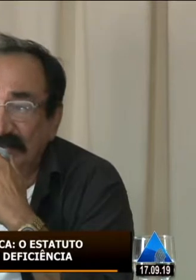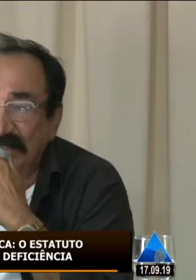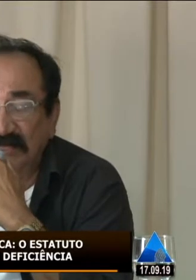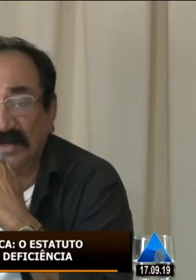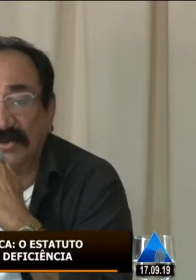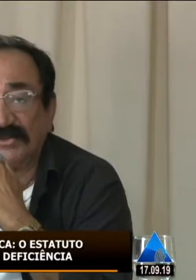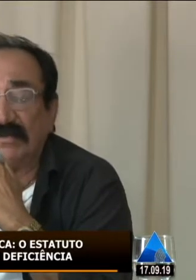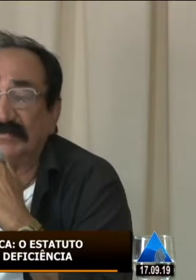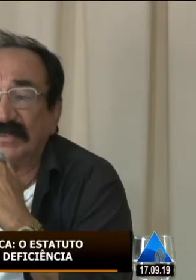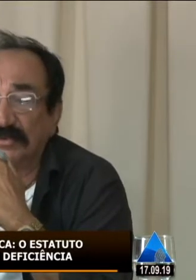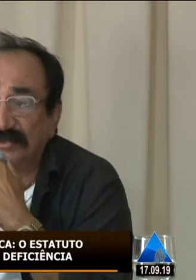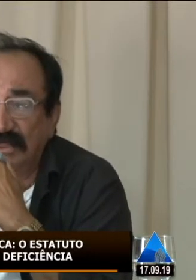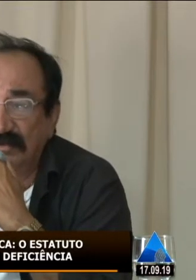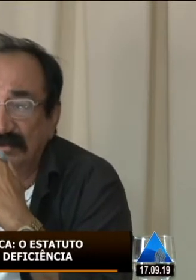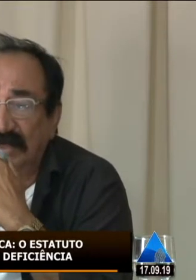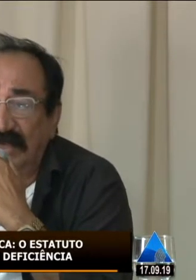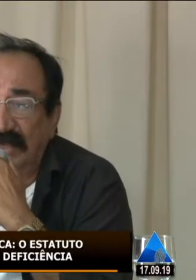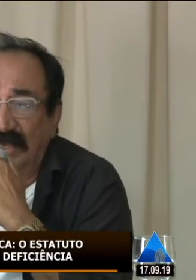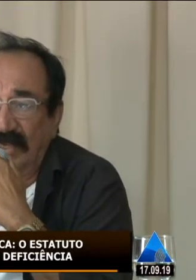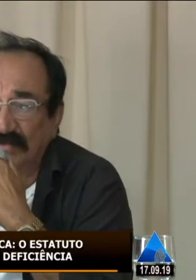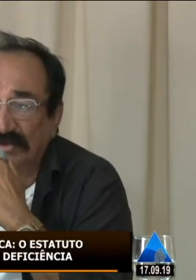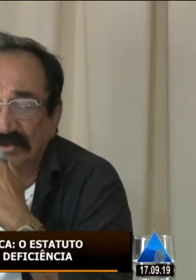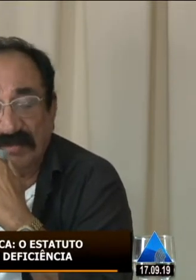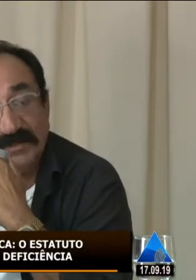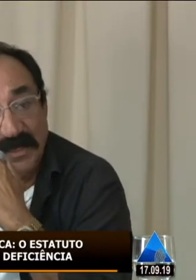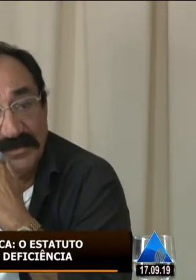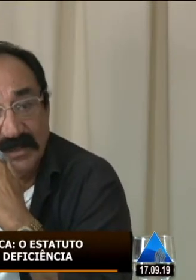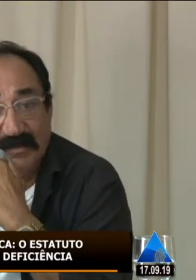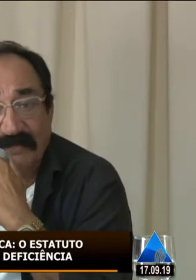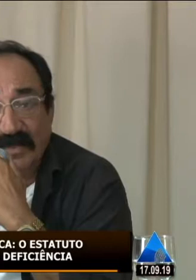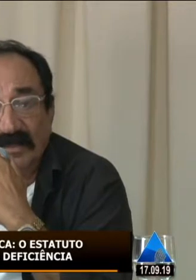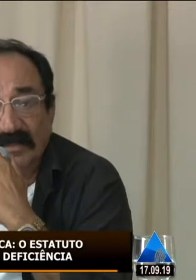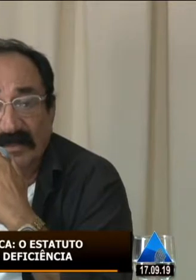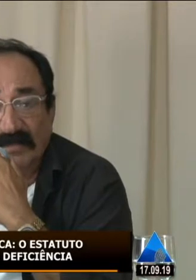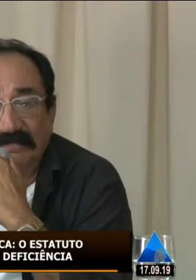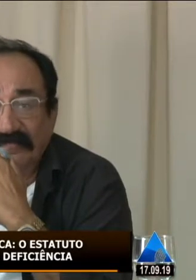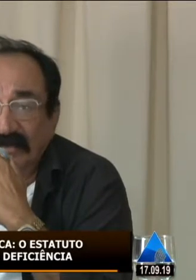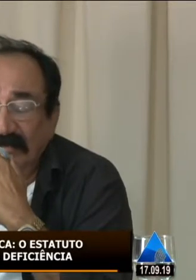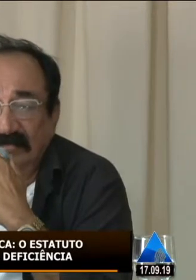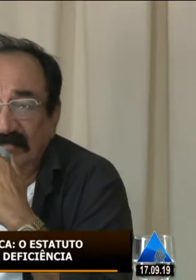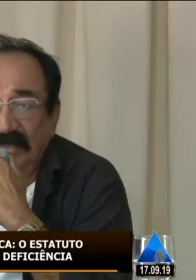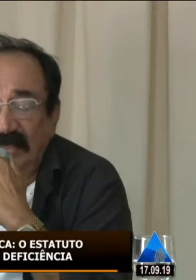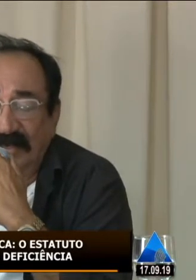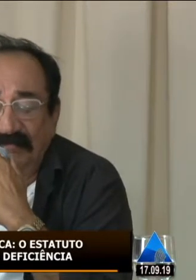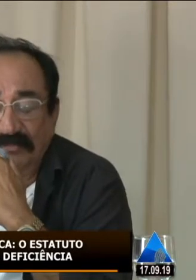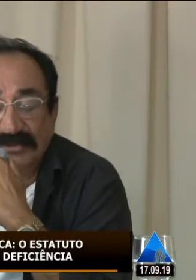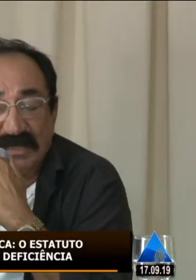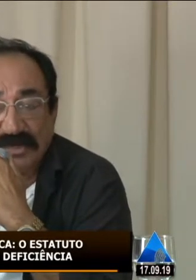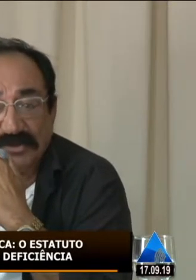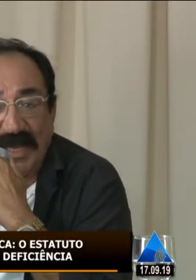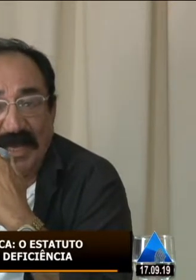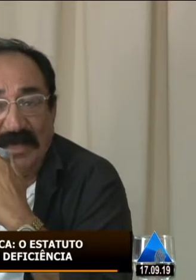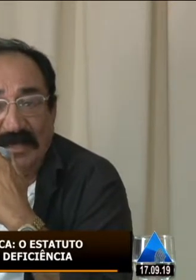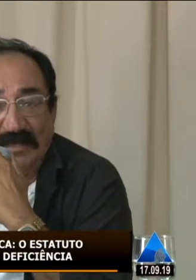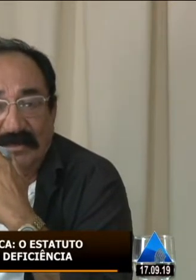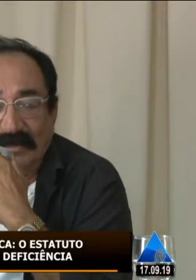oportunidade ímpar que nós temos para discutirmos as questões de pertinência e buscando